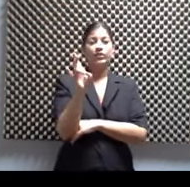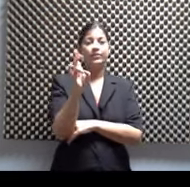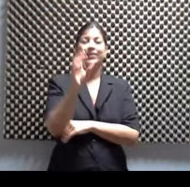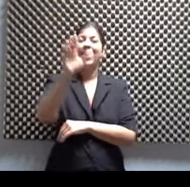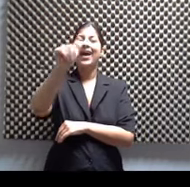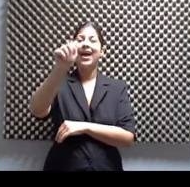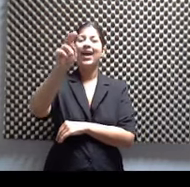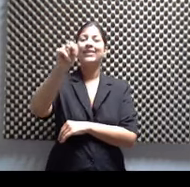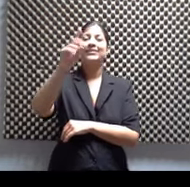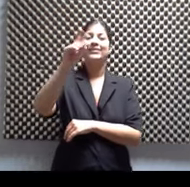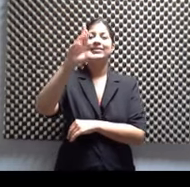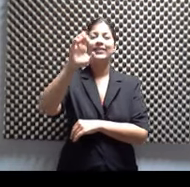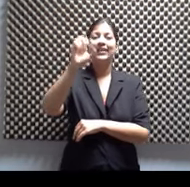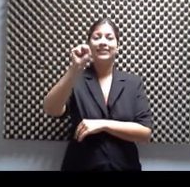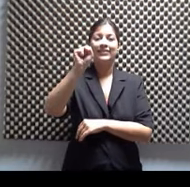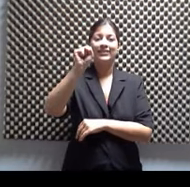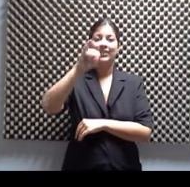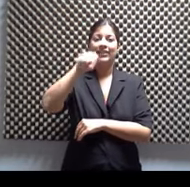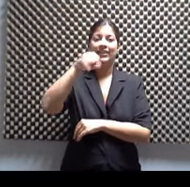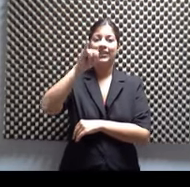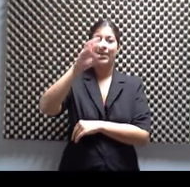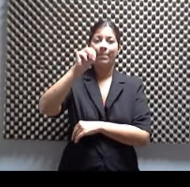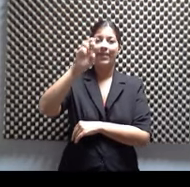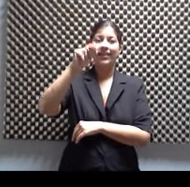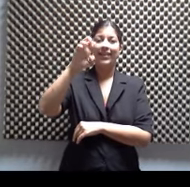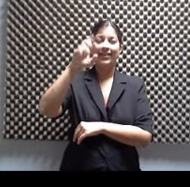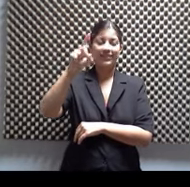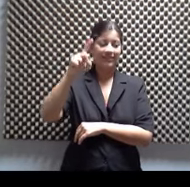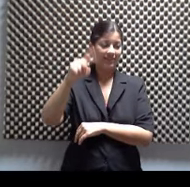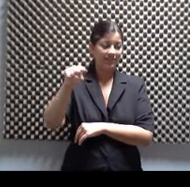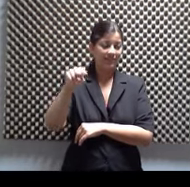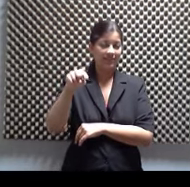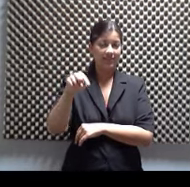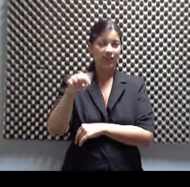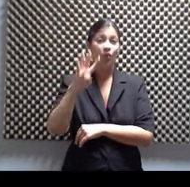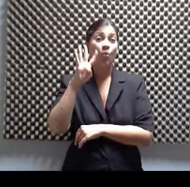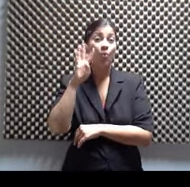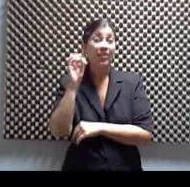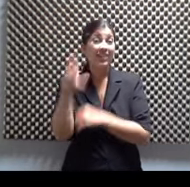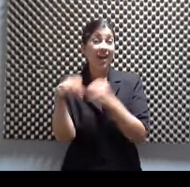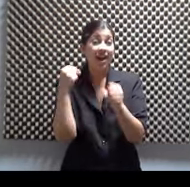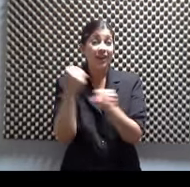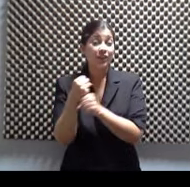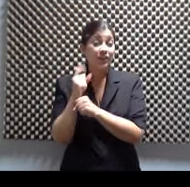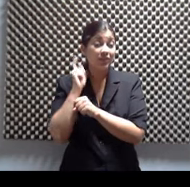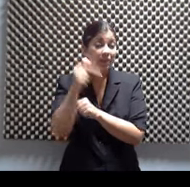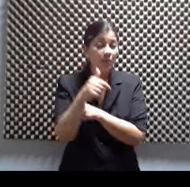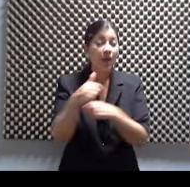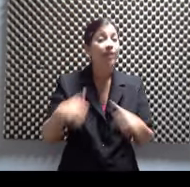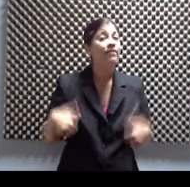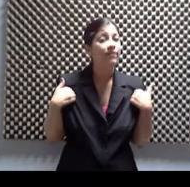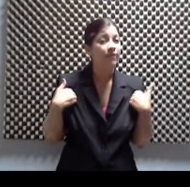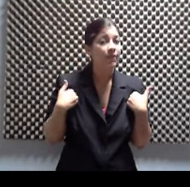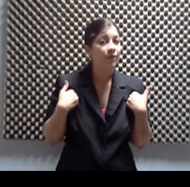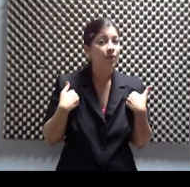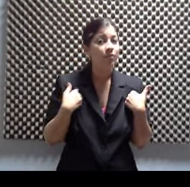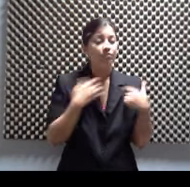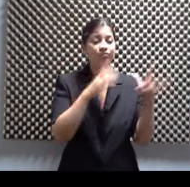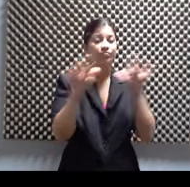Jiménez Eljíbaro, 40 años después, en vivo. Productor Andrés Jiménez. Grabado en el Centro de Bellas